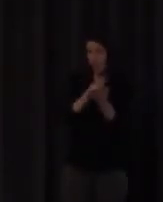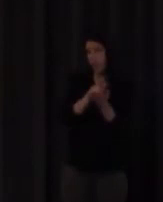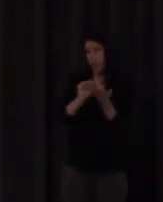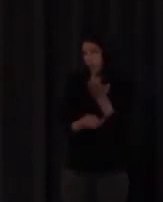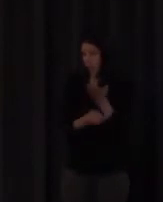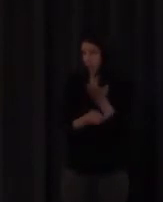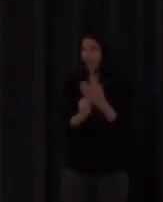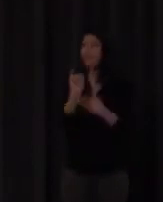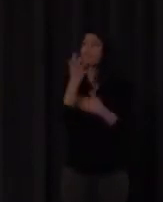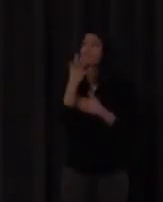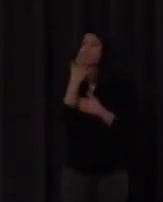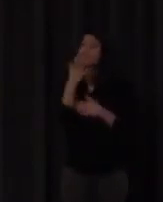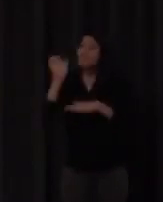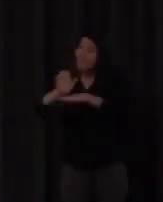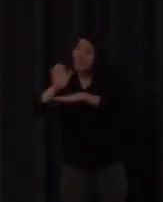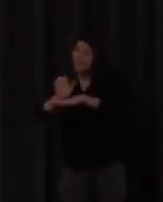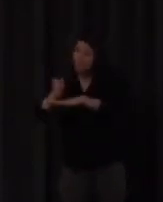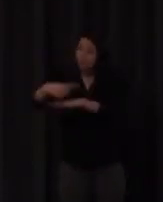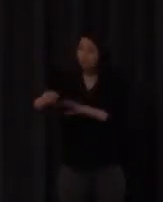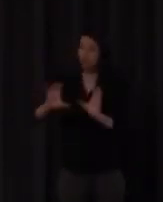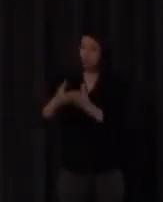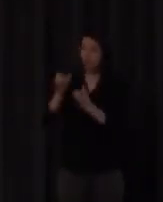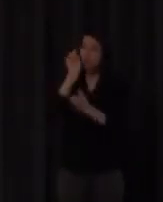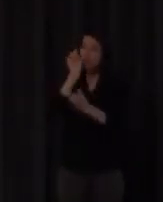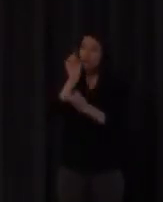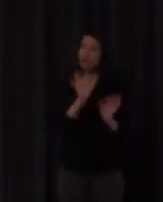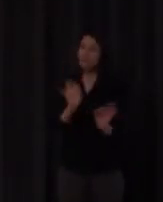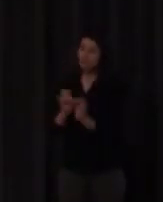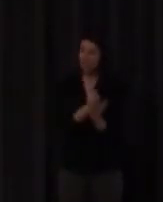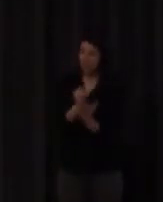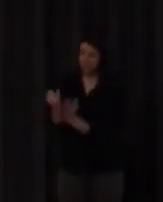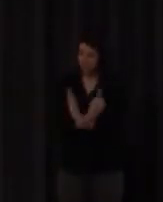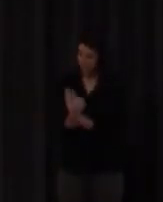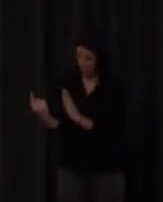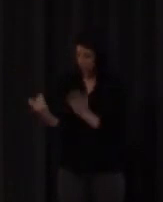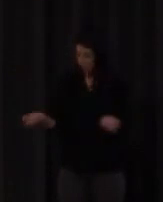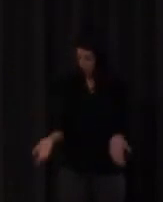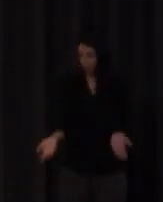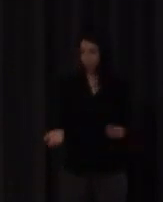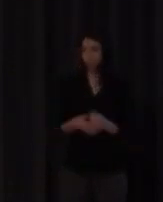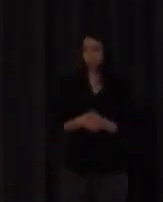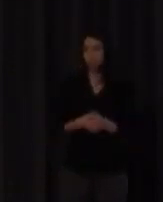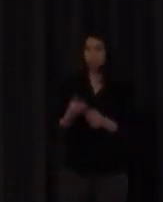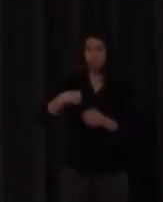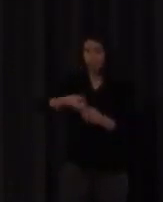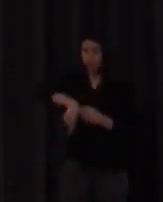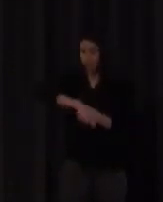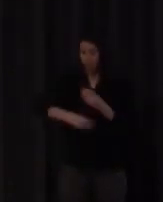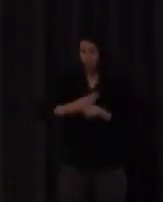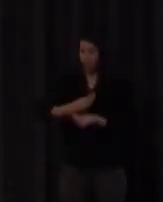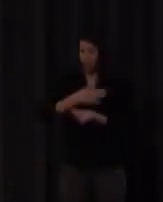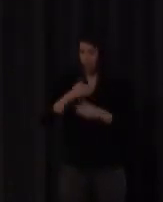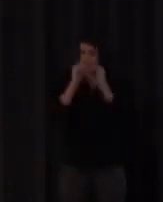de secundaria por profesorado especialista en distintas áreas curriculares es el caso que nosotros estamos llevando a cabo que luego les